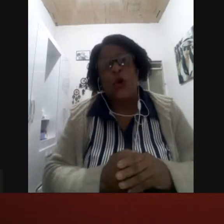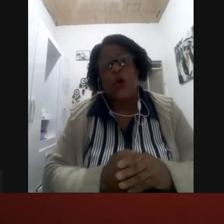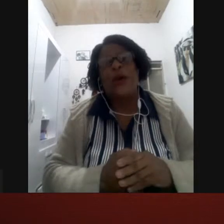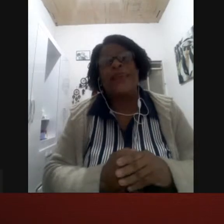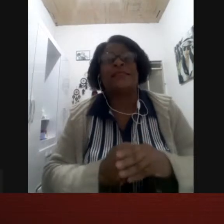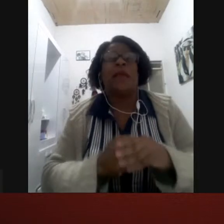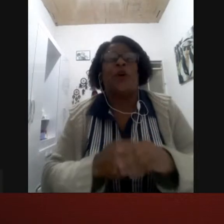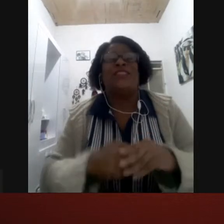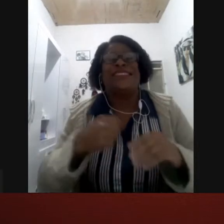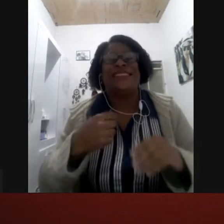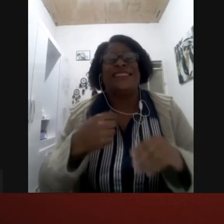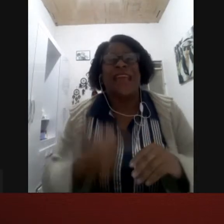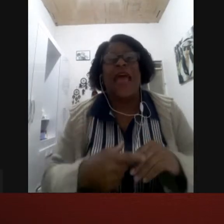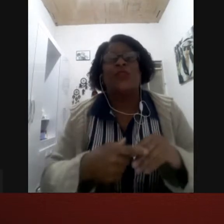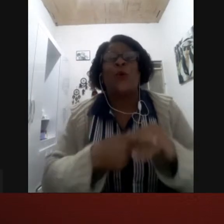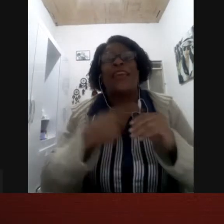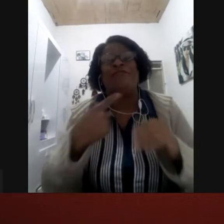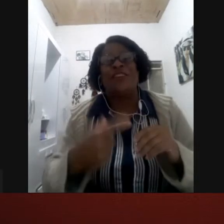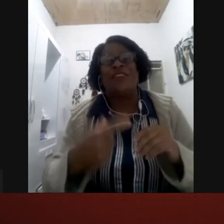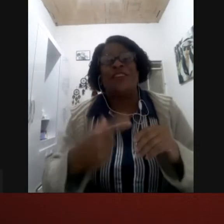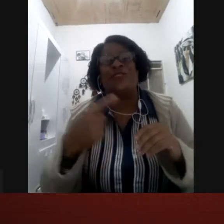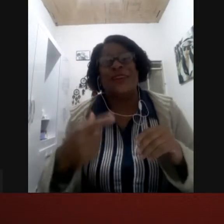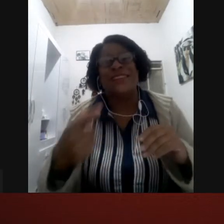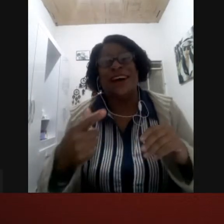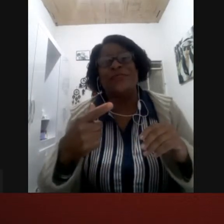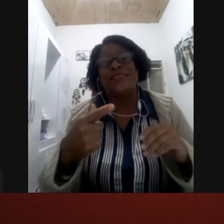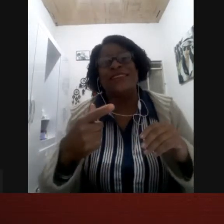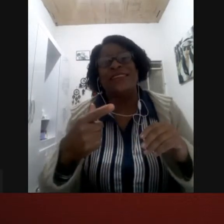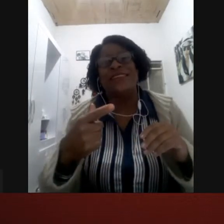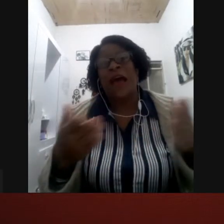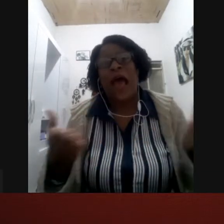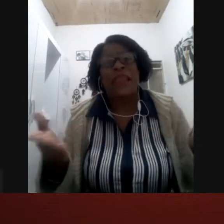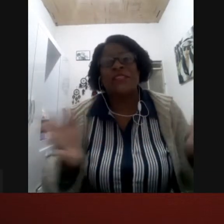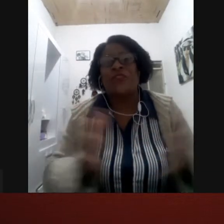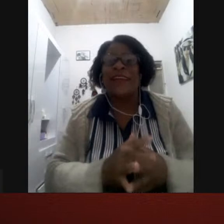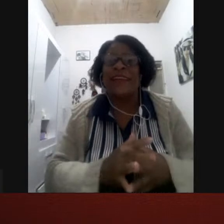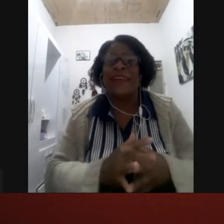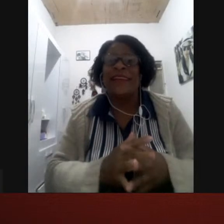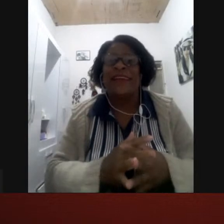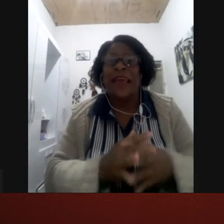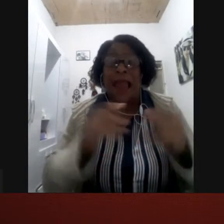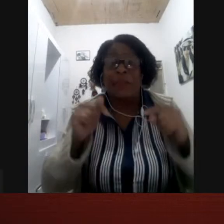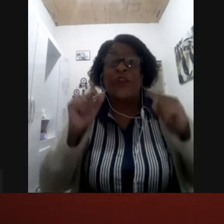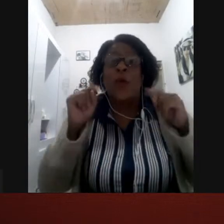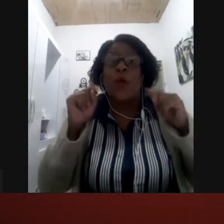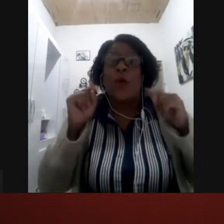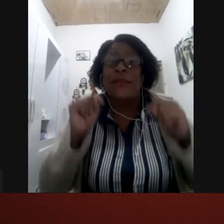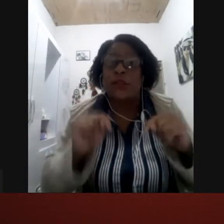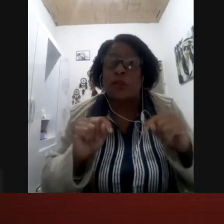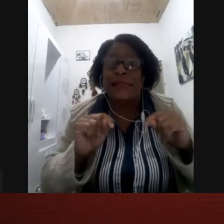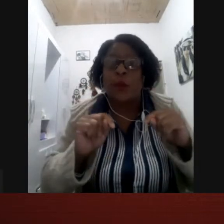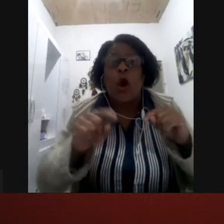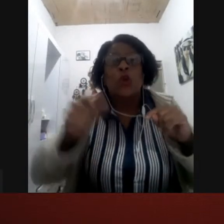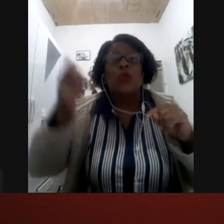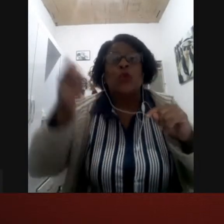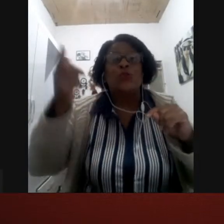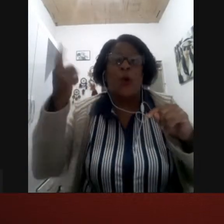depois de 122 anos a Libras foi a Libras foi reconhecida no Brasil nos outros